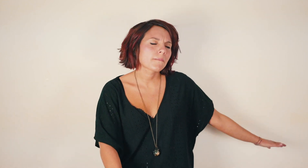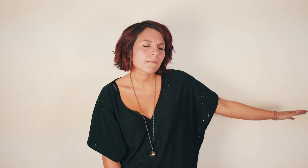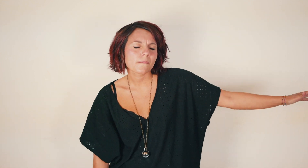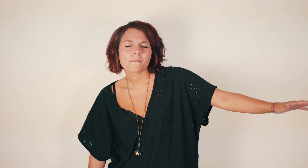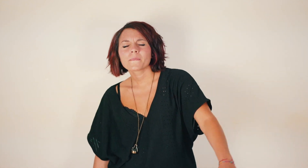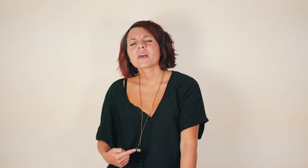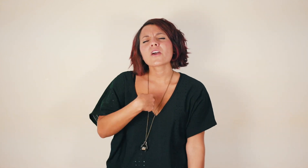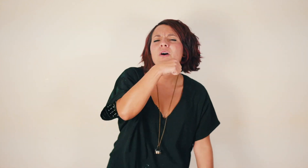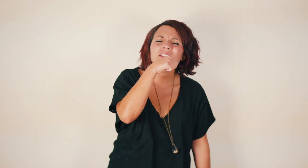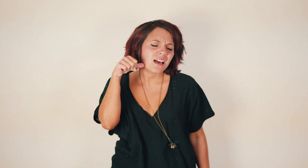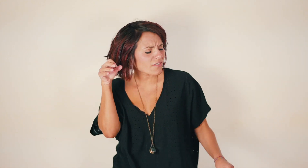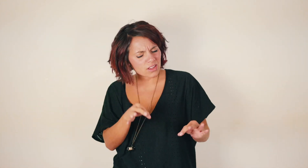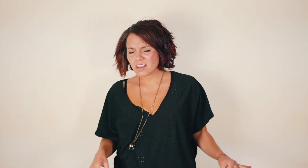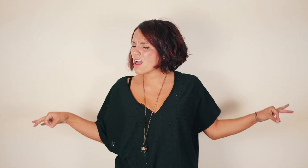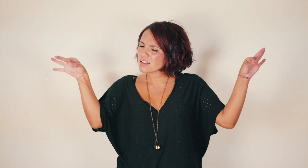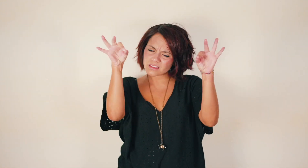Non ho bisogno di niente